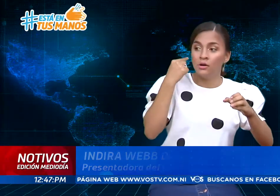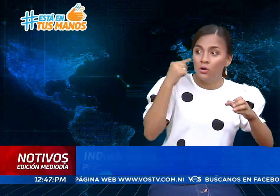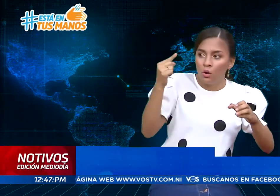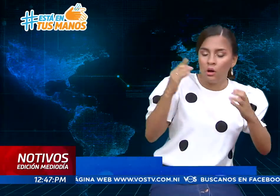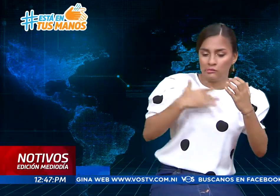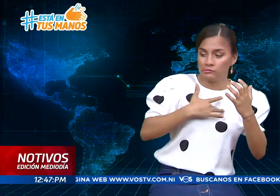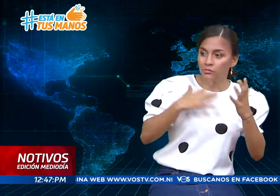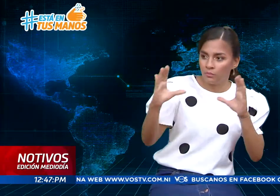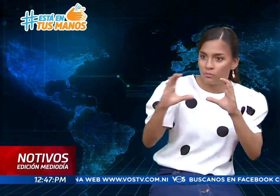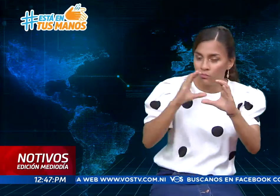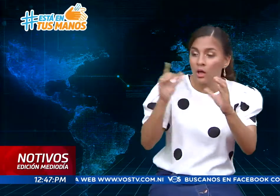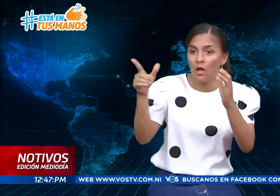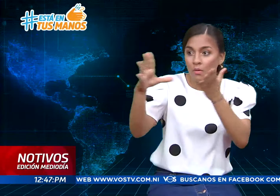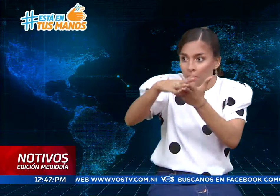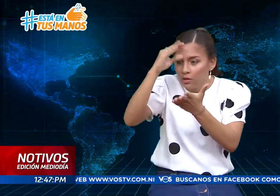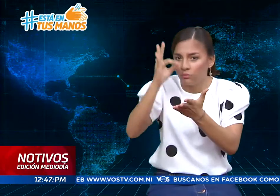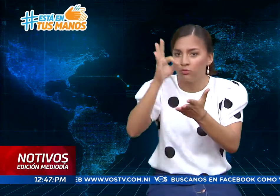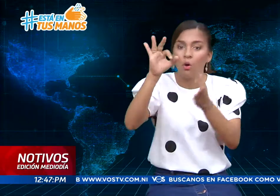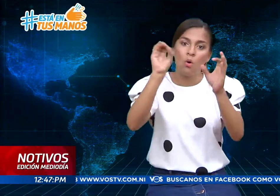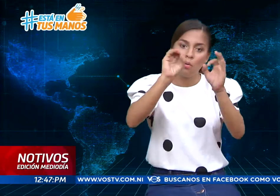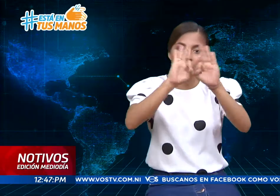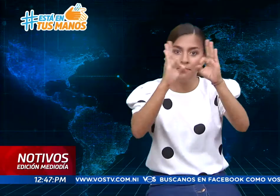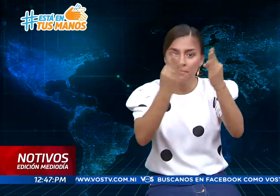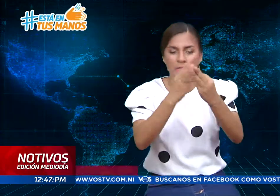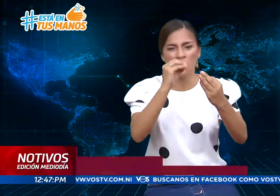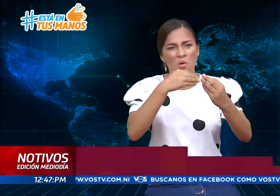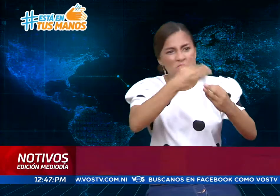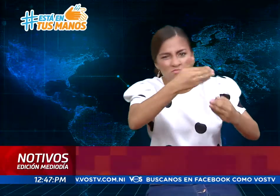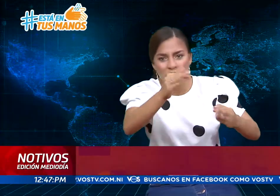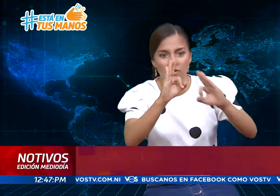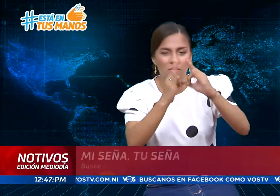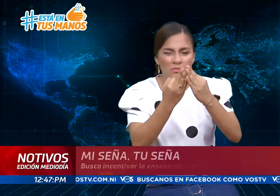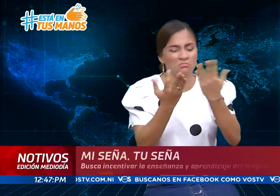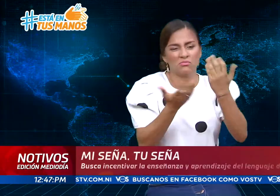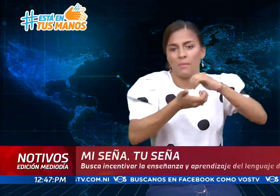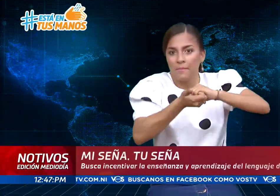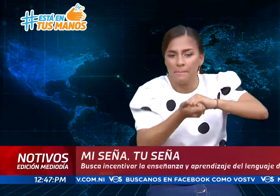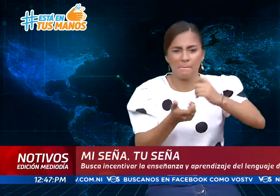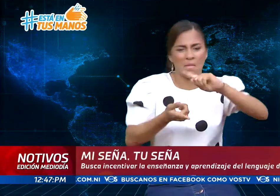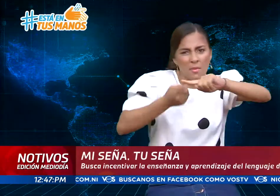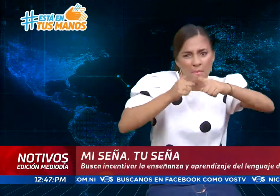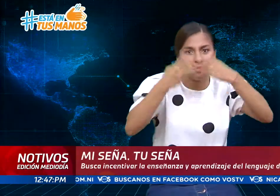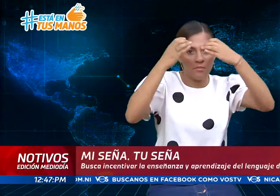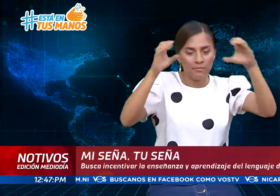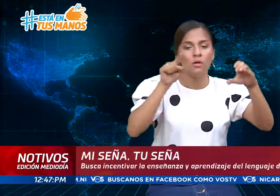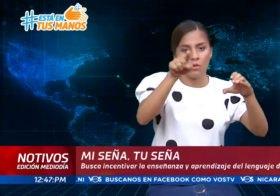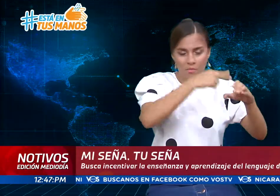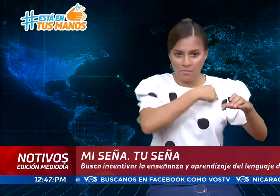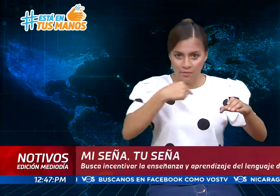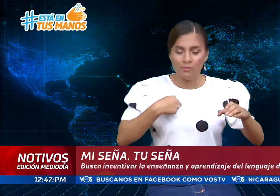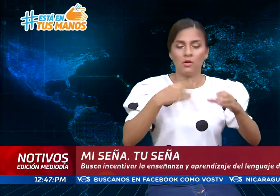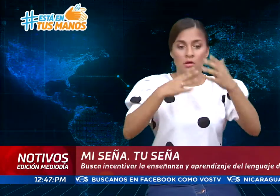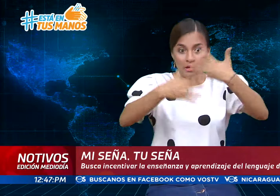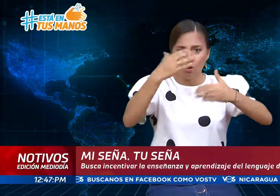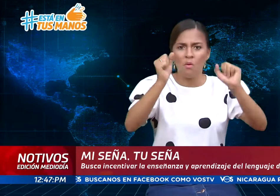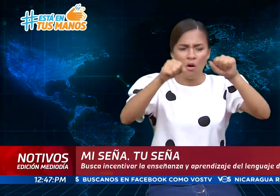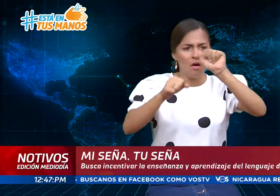de agosto y sobre todo esto es para incentivar, bueno, como decía en el lenguaje de señas, pero aún para establecer ese primer